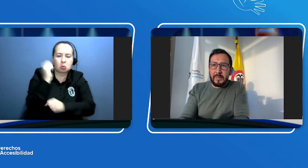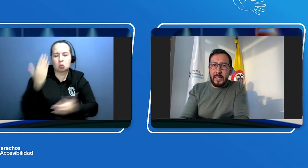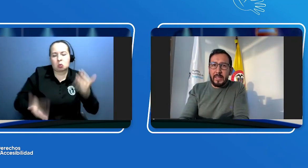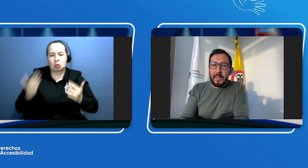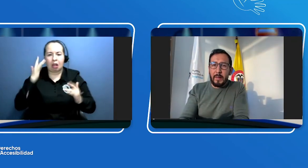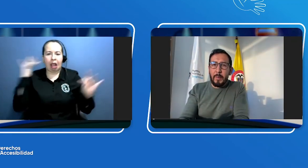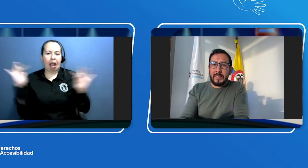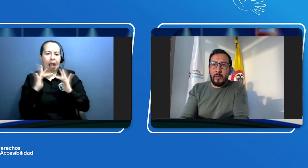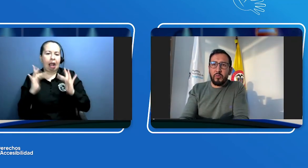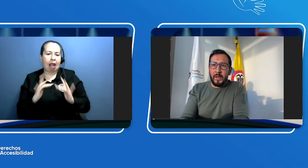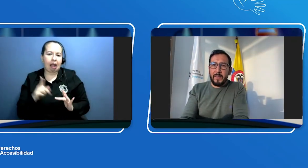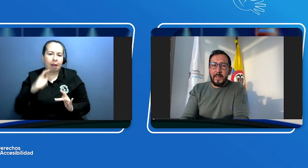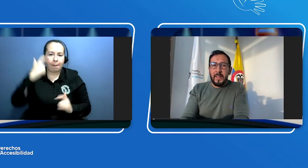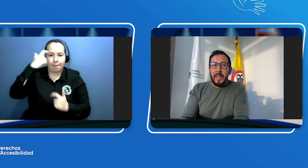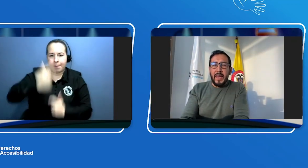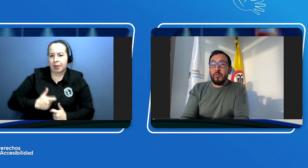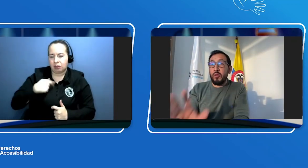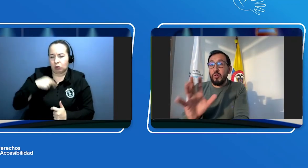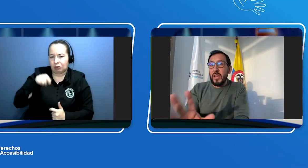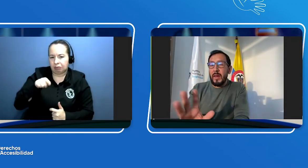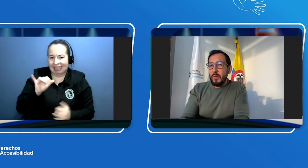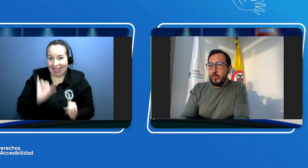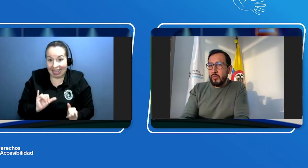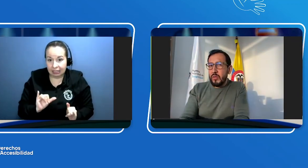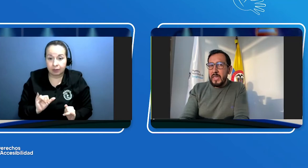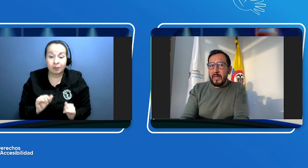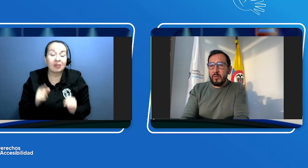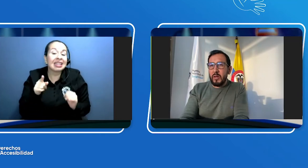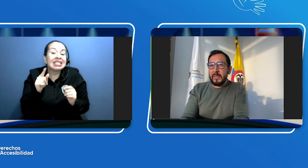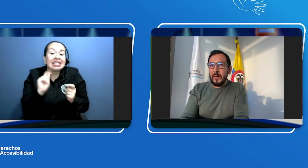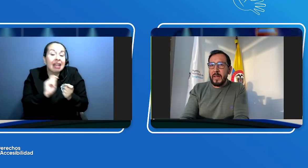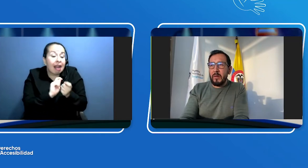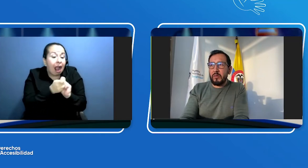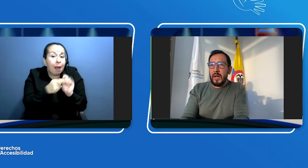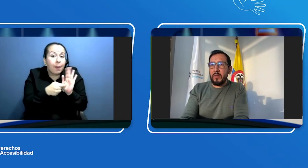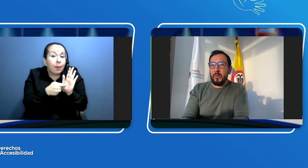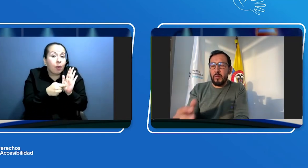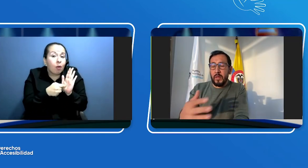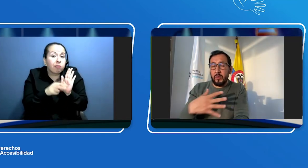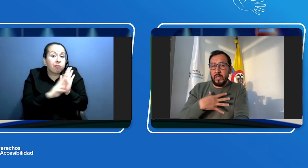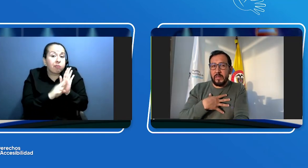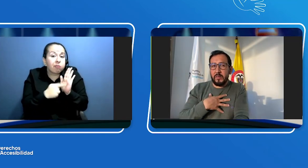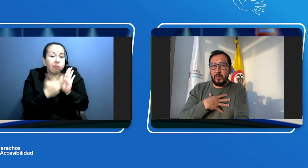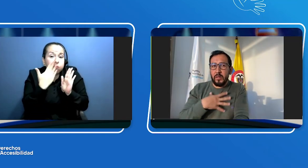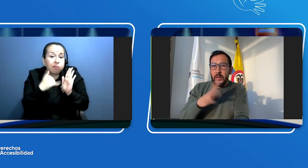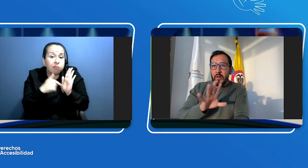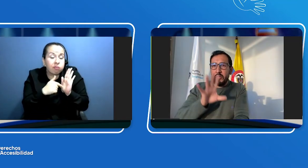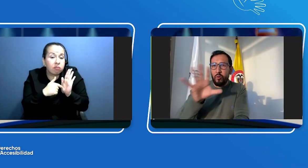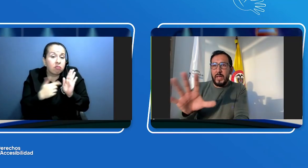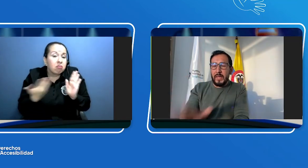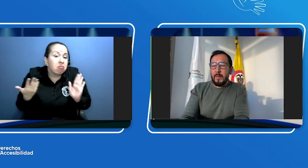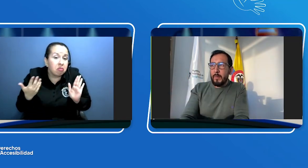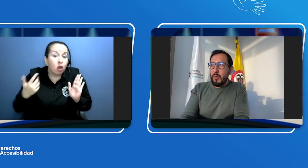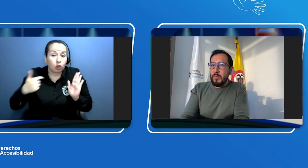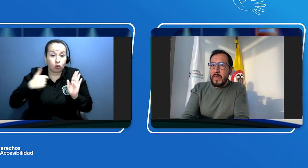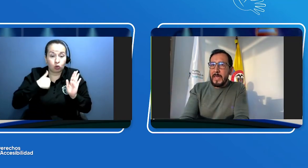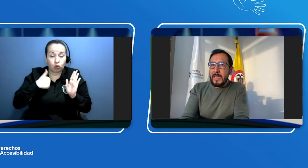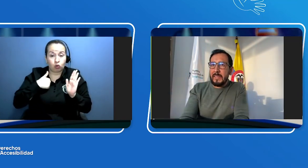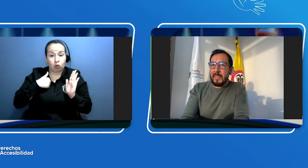vaya a usar esos son los cambios y eso es lo que se van a encontrar cuando insisto yo vaya por mi licencia de